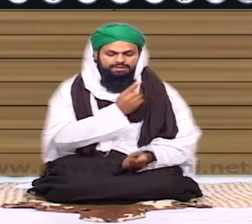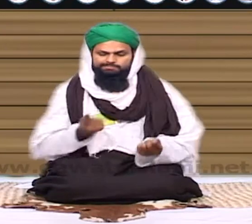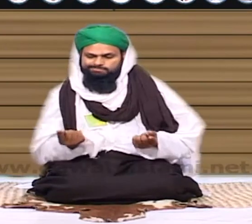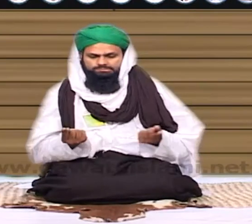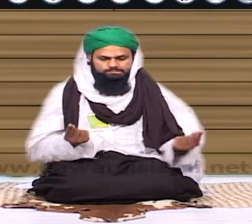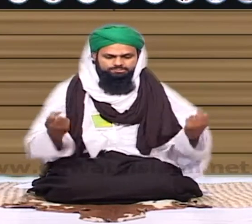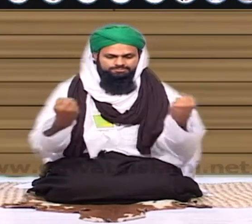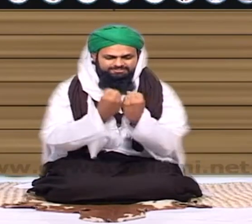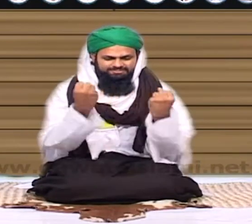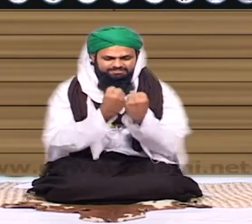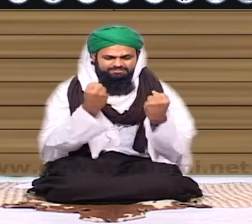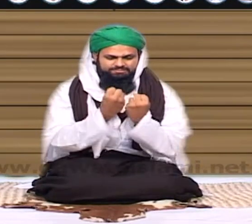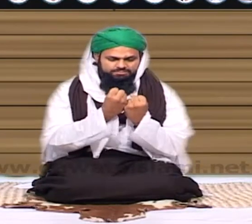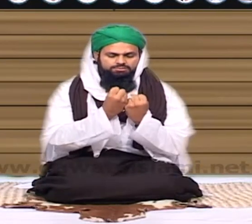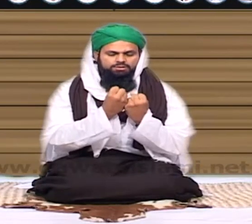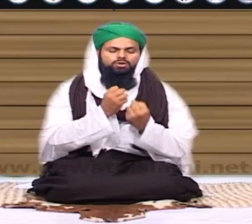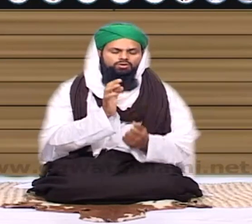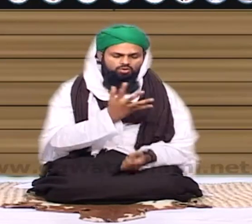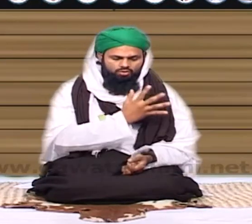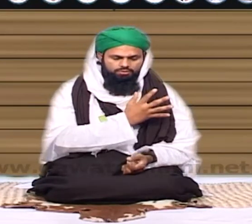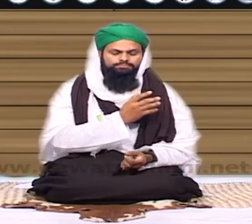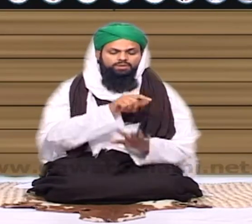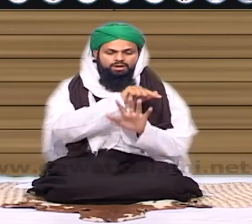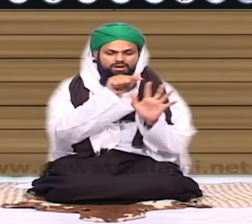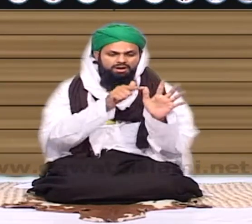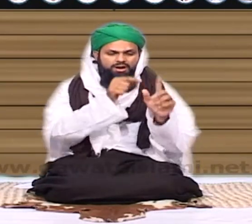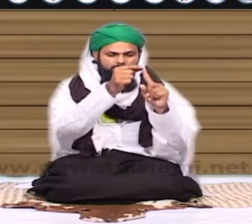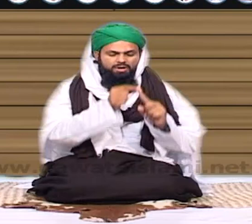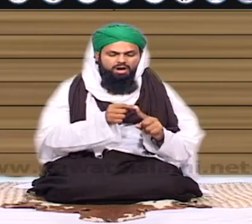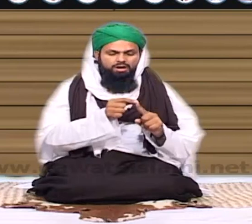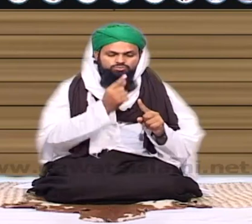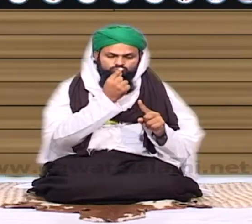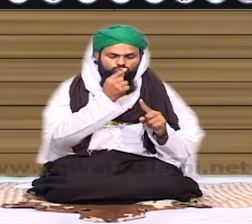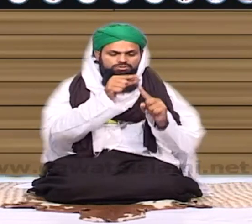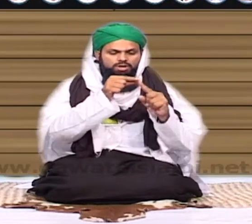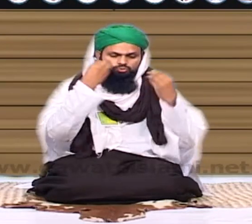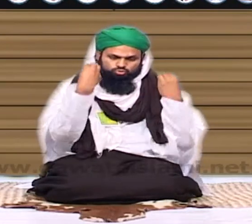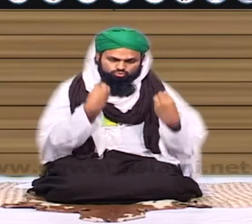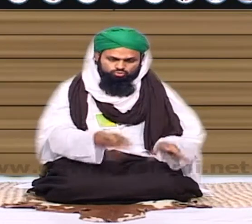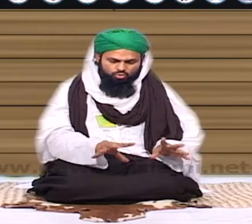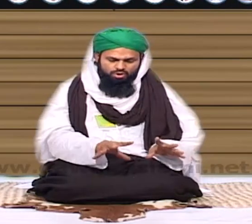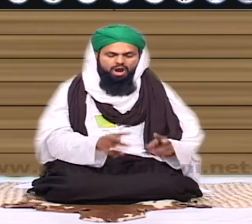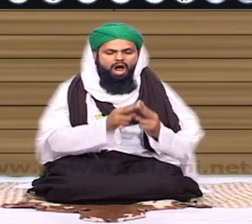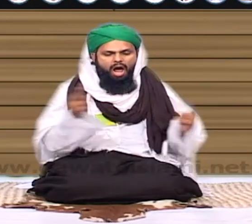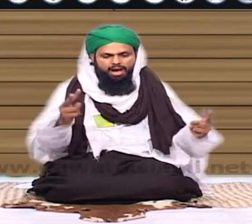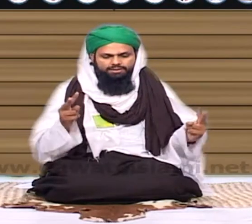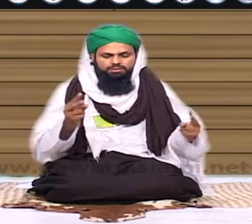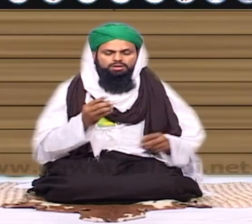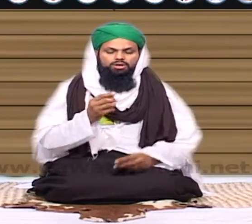اور آپس میں پھوٹ بلوانے والوں کا حال تھا بے نمازی اور بے روزہ کا حال تھا